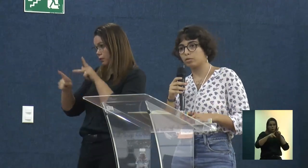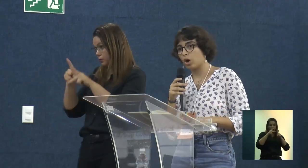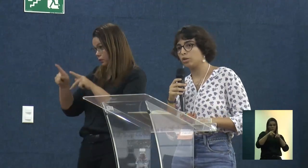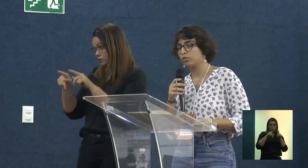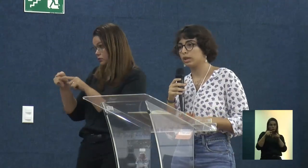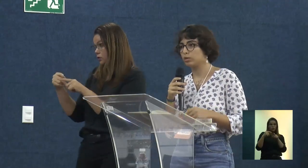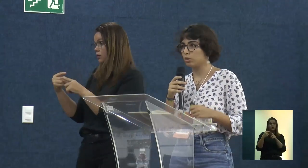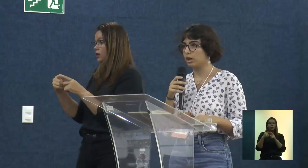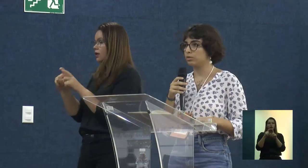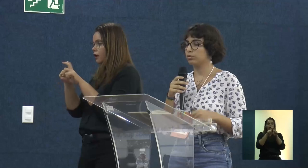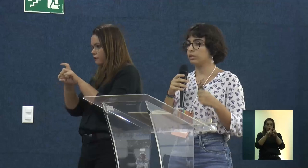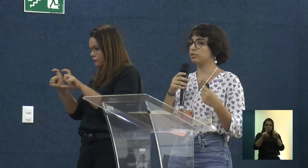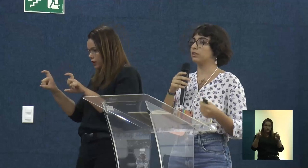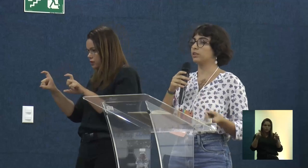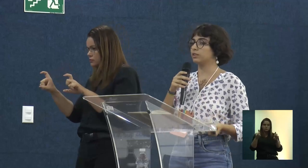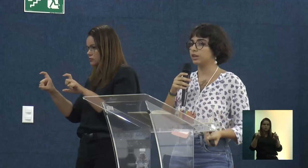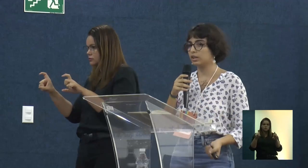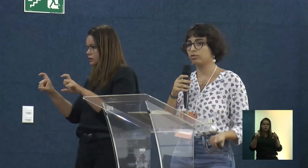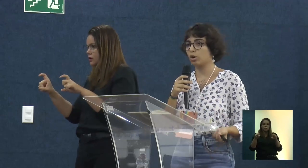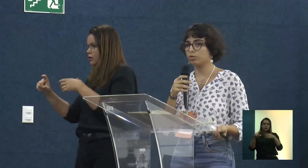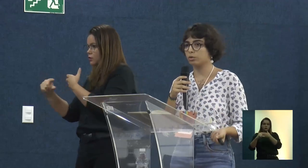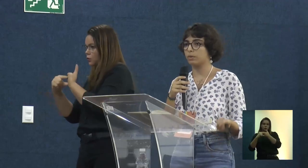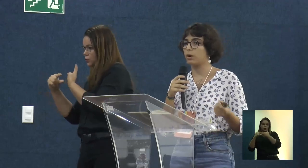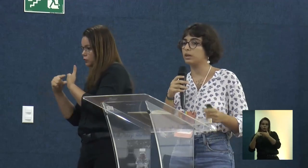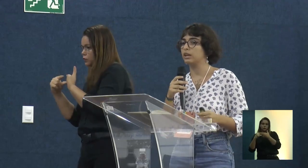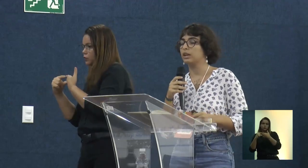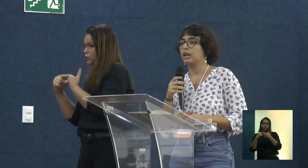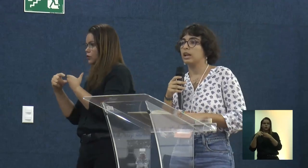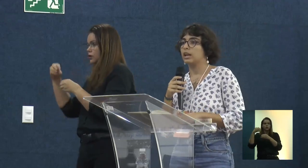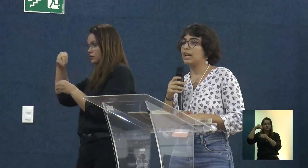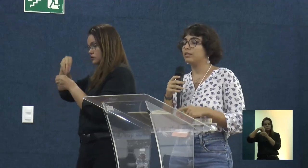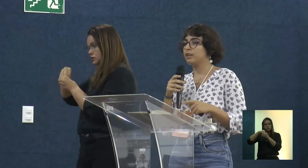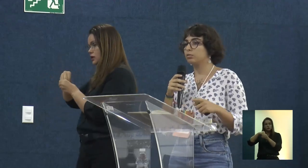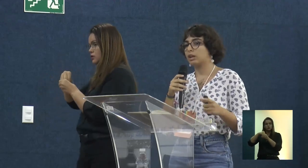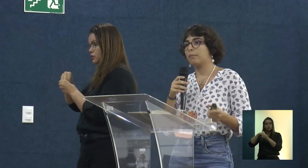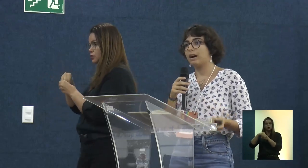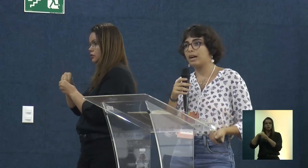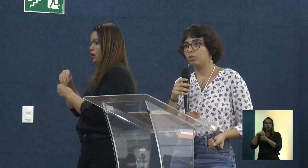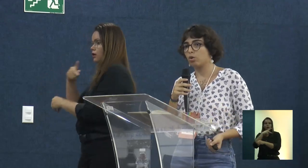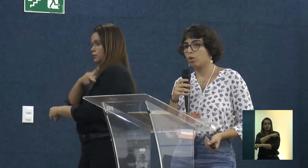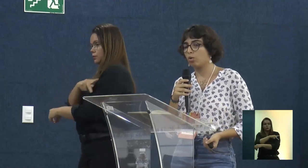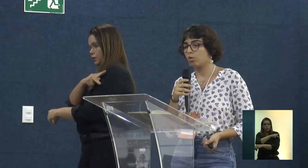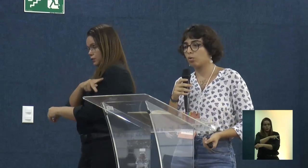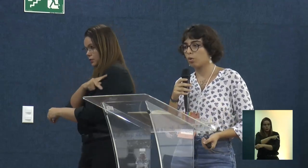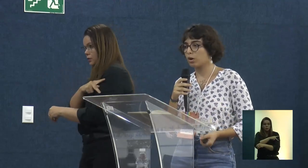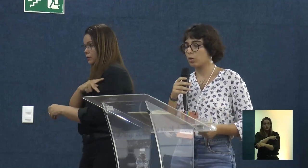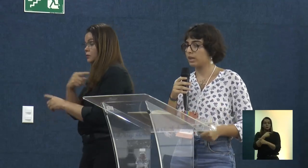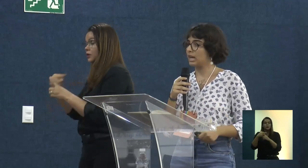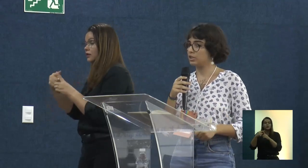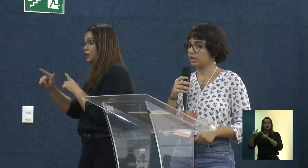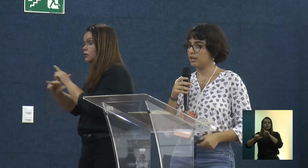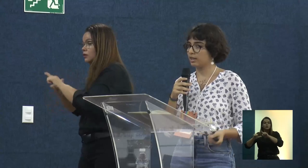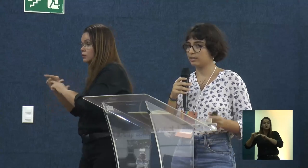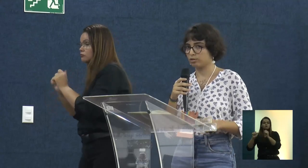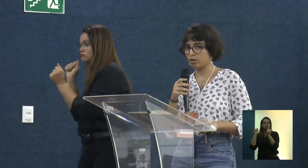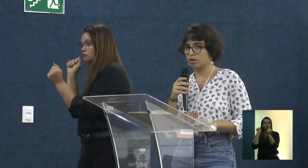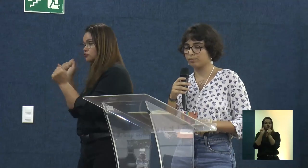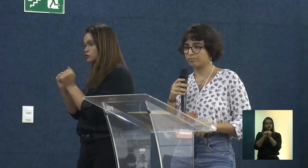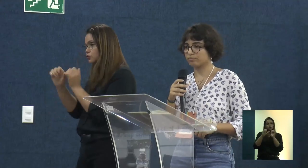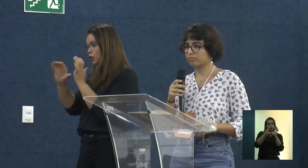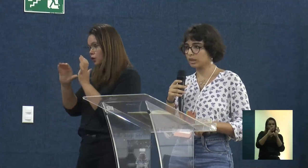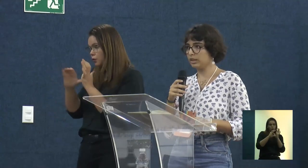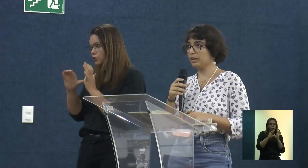companheiro nosso, Luan, do Centro de Defesa Ferreira de Souza, no Piauí, lá eles fizeram um trabalho com a comunidade que eles